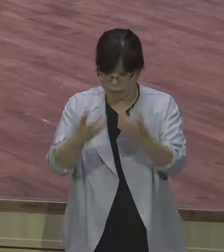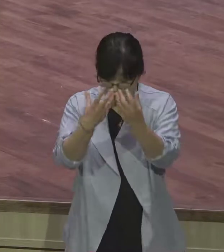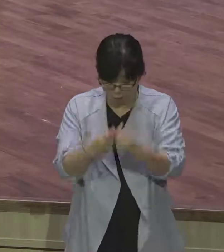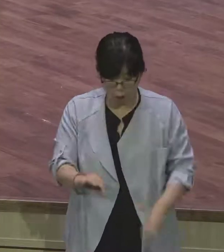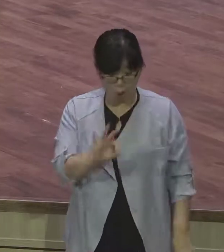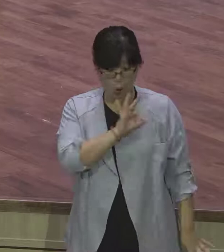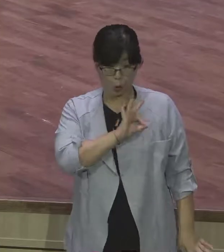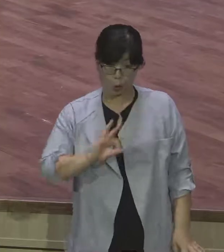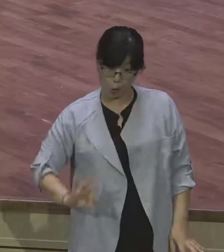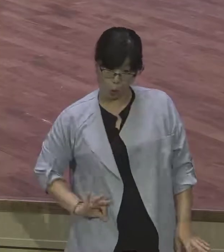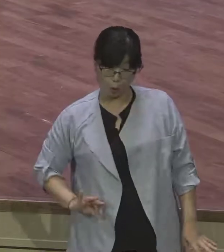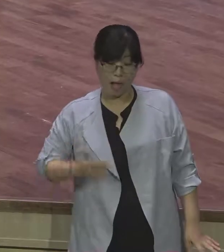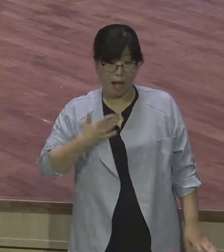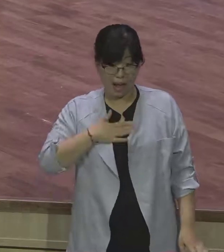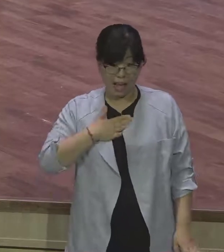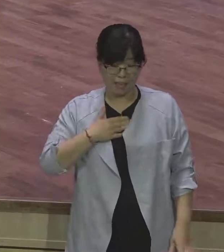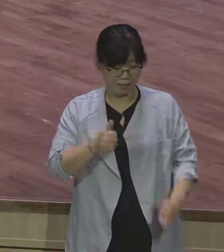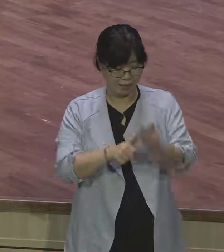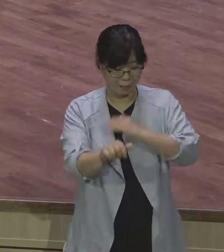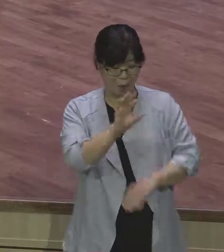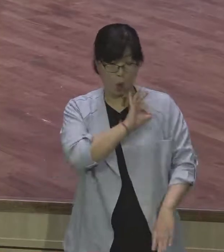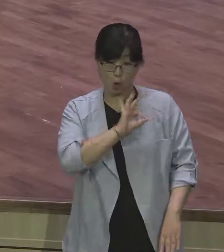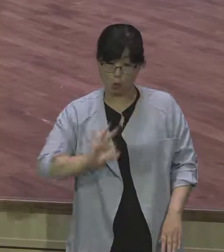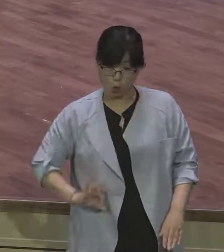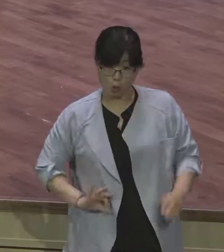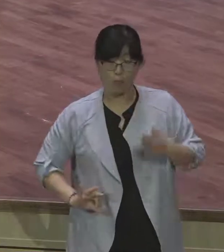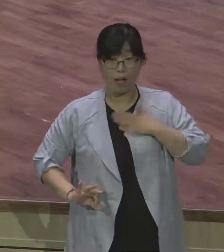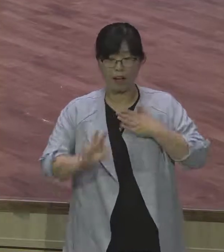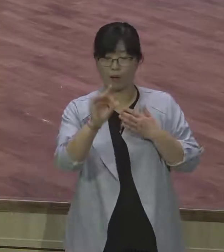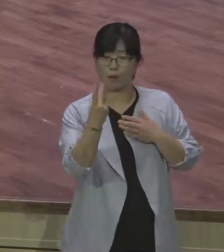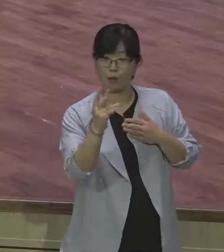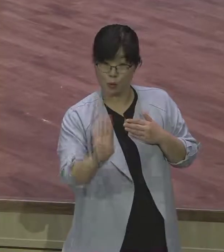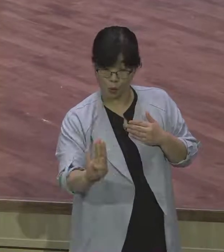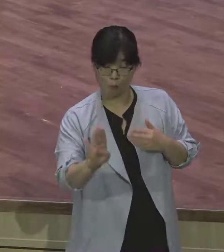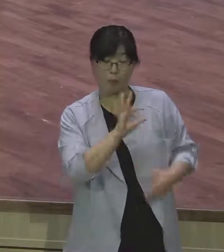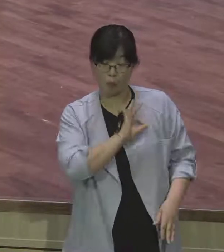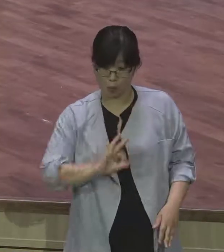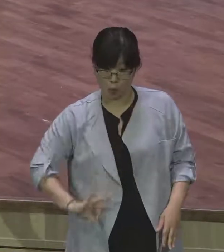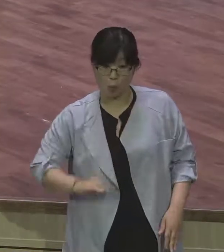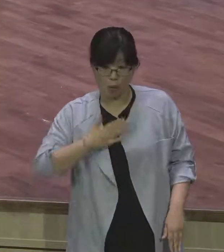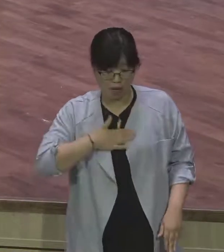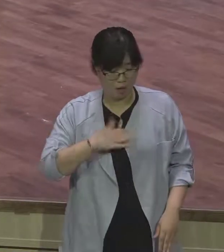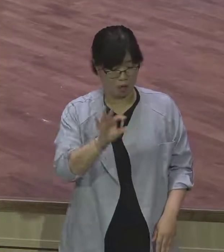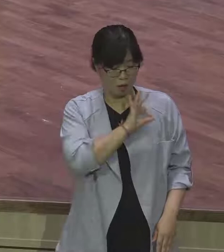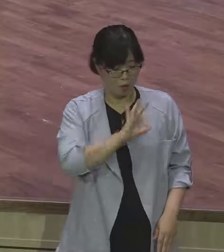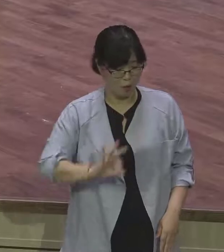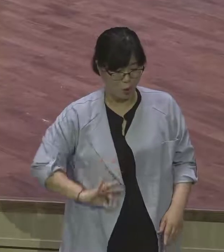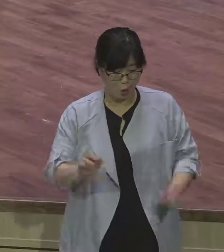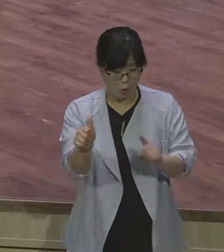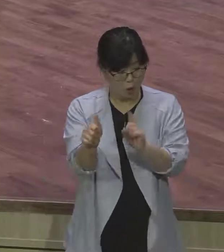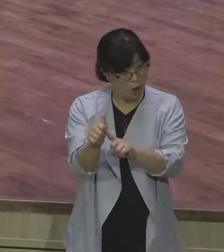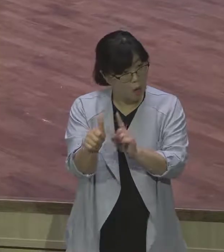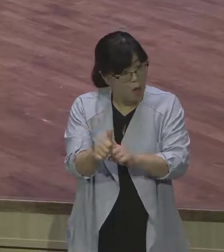지나고 나서 고백합니다 그러나 내가 가는 길을 그가 하시나니 그가 나를